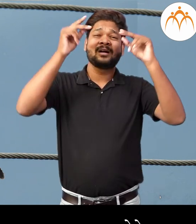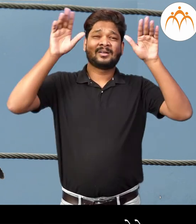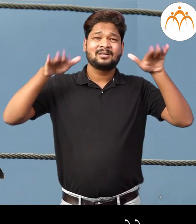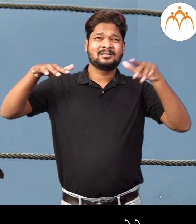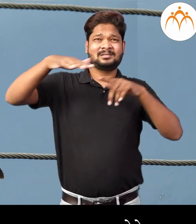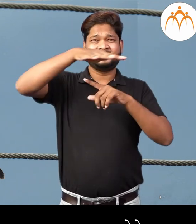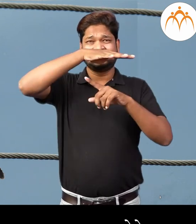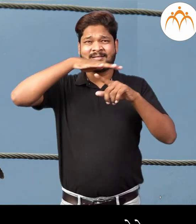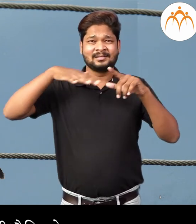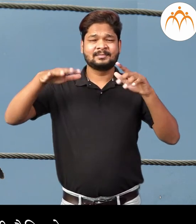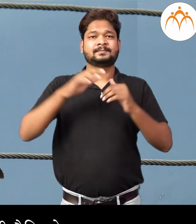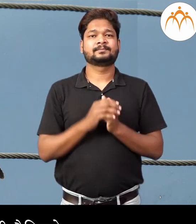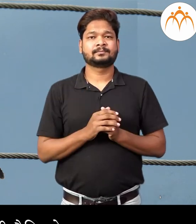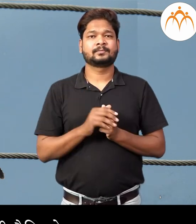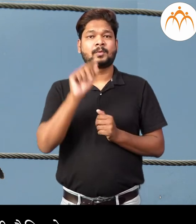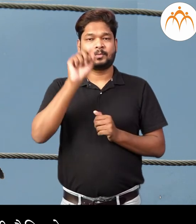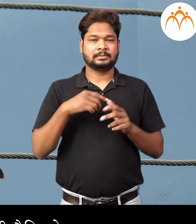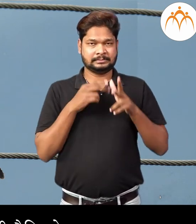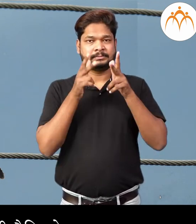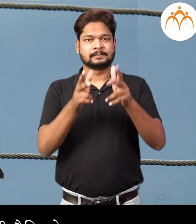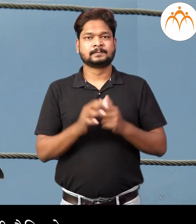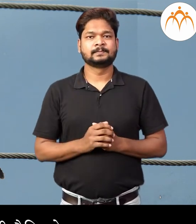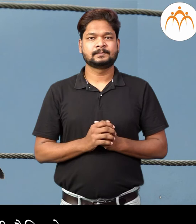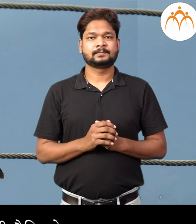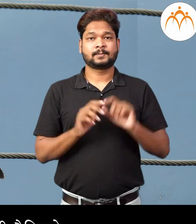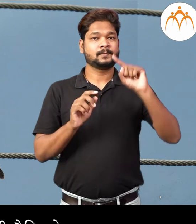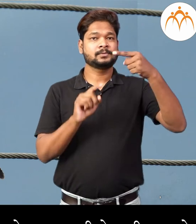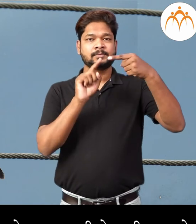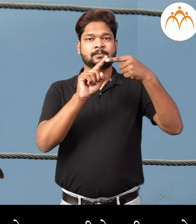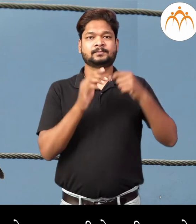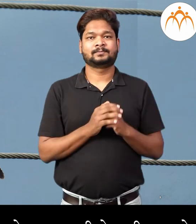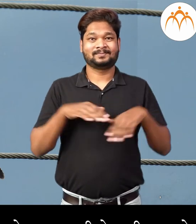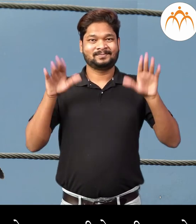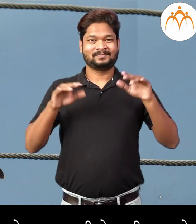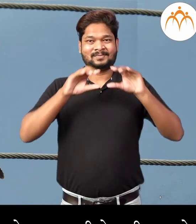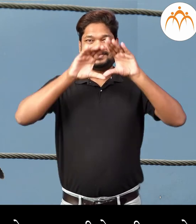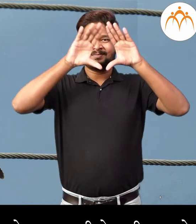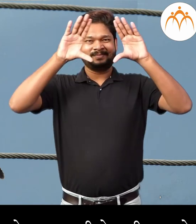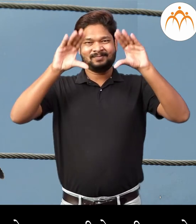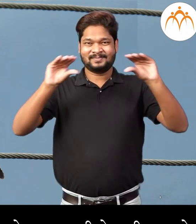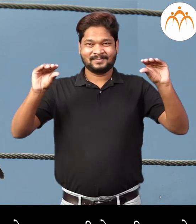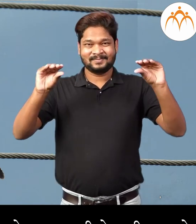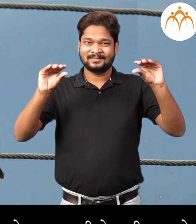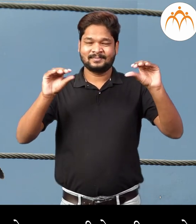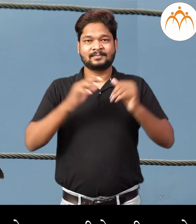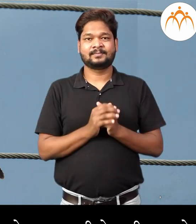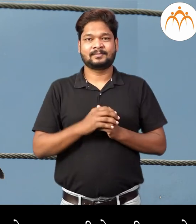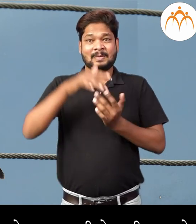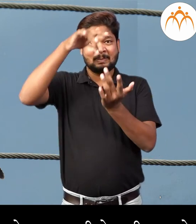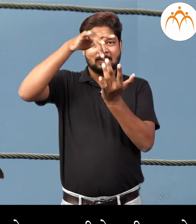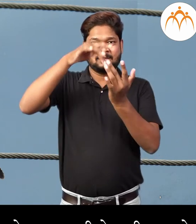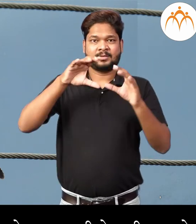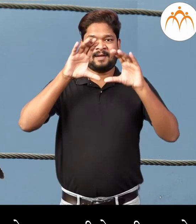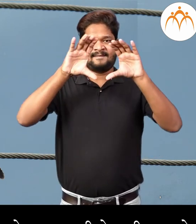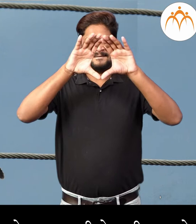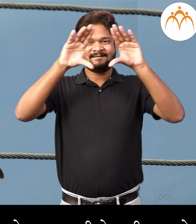सहज उड़तायेते पक्षान मदे दिश्रणारी वैशिष्टे 1. पक्षानचे शरीर दोन ही बाजुनना निमूरते अस्ते